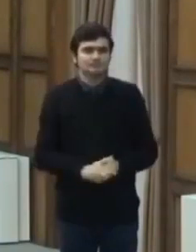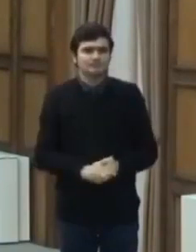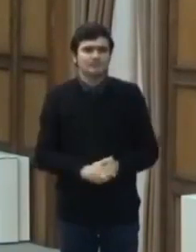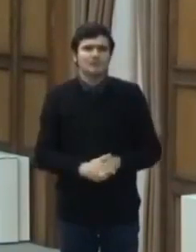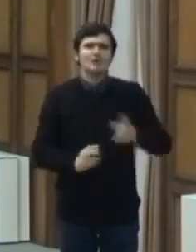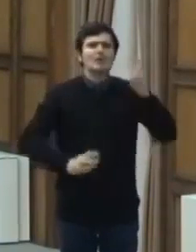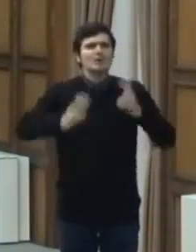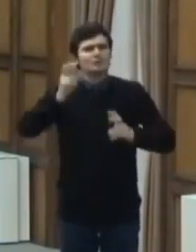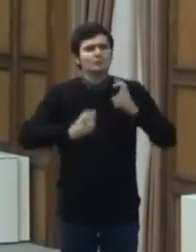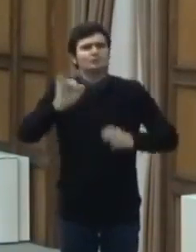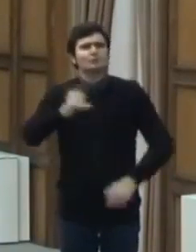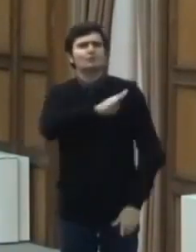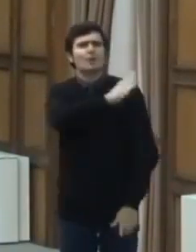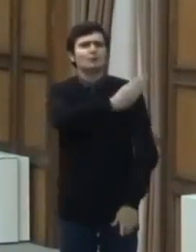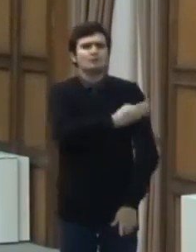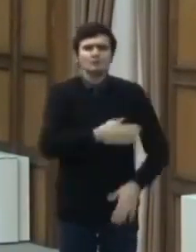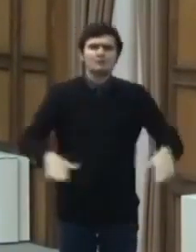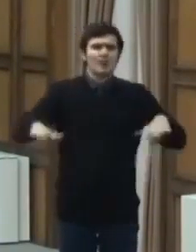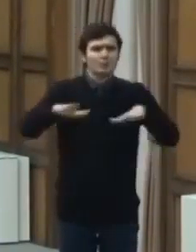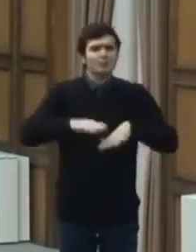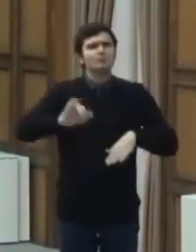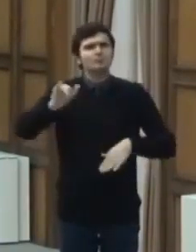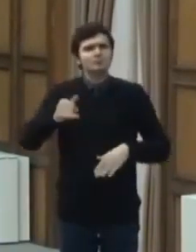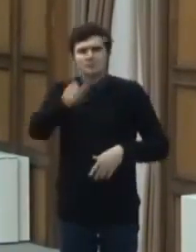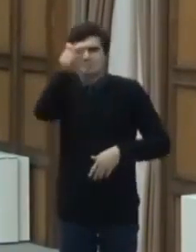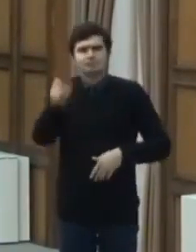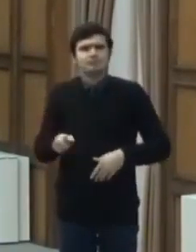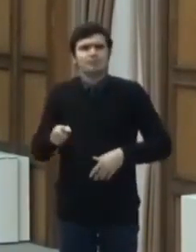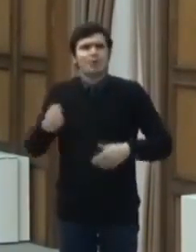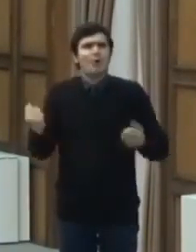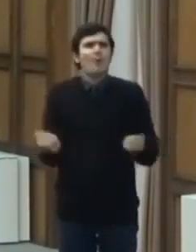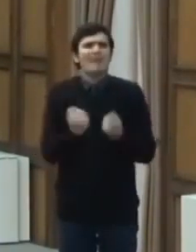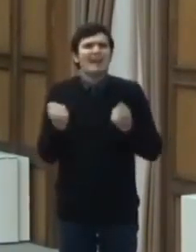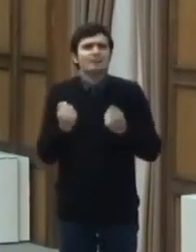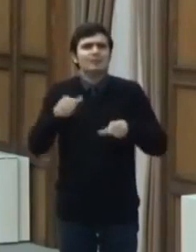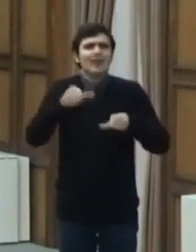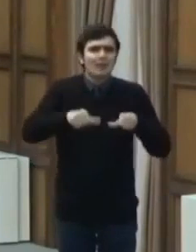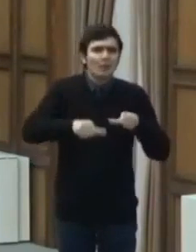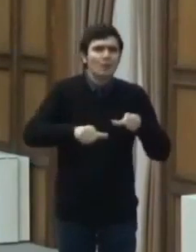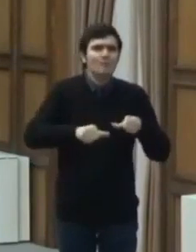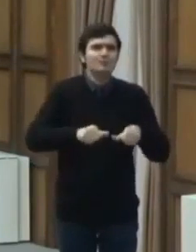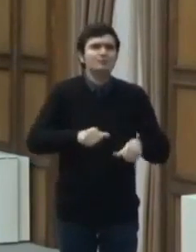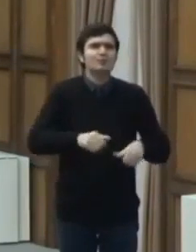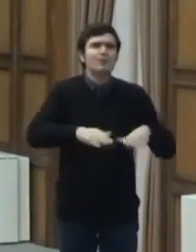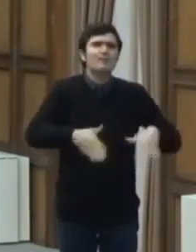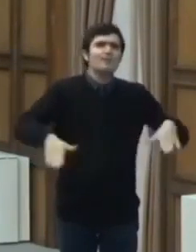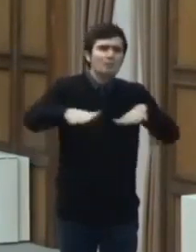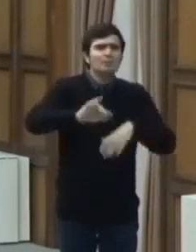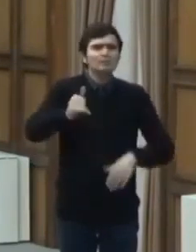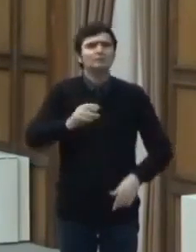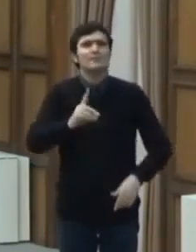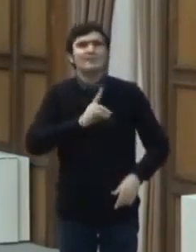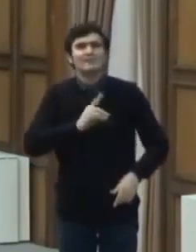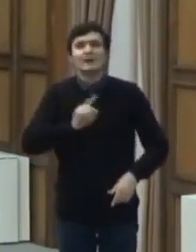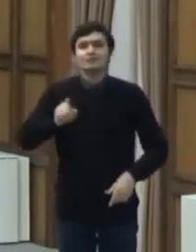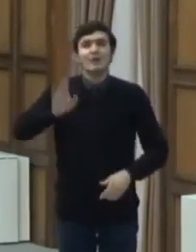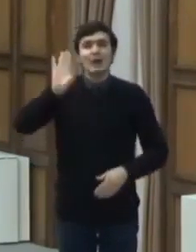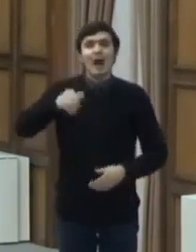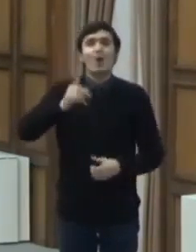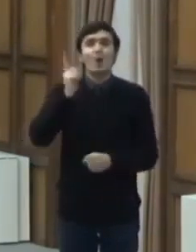Instituțiile și autoritățile publice, precum și operatorii economici, publici și privați, au obligația organizării